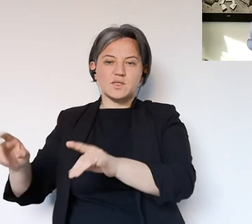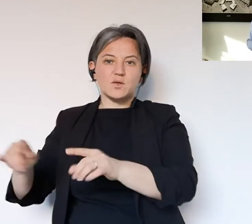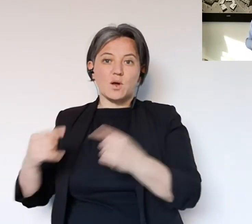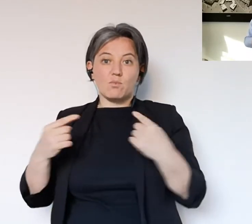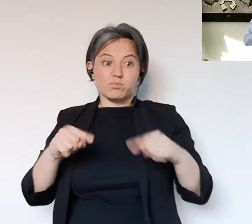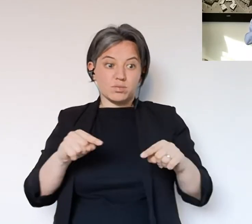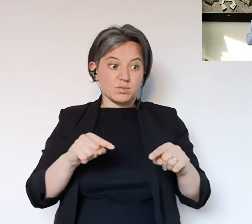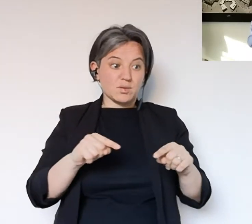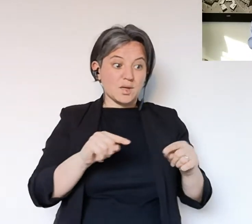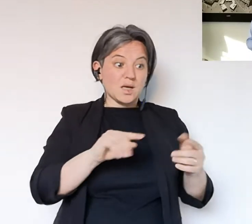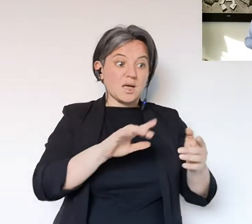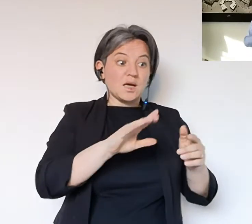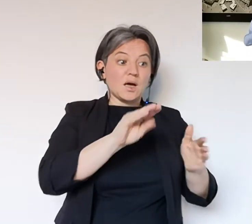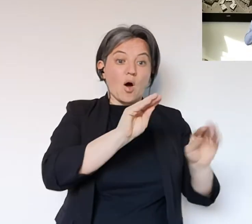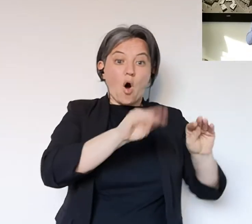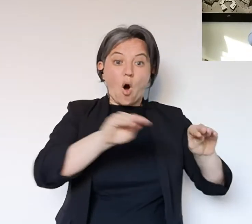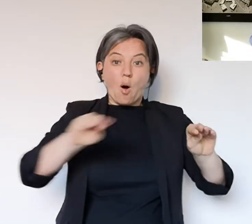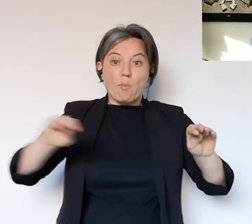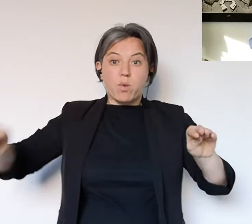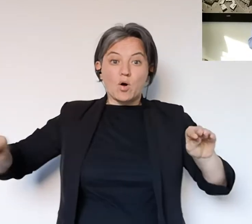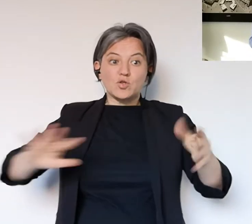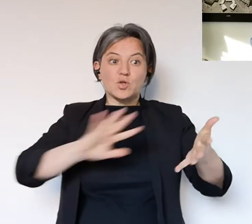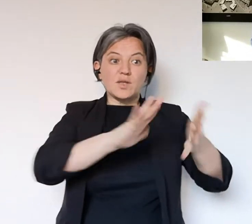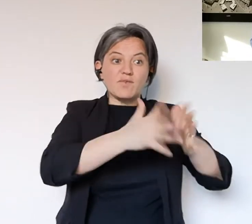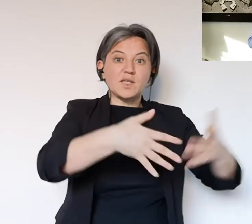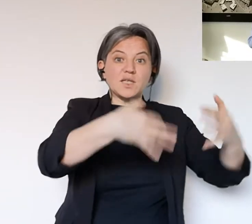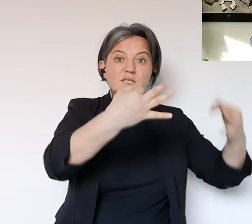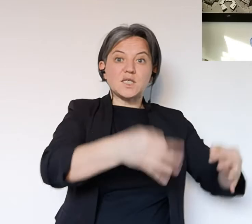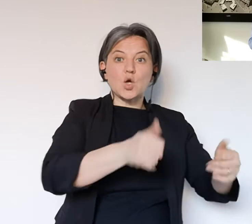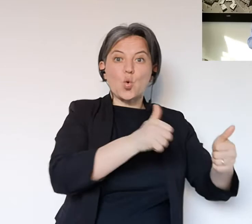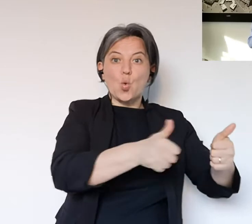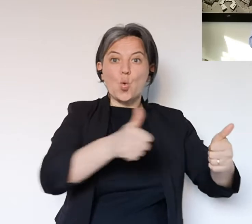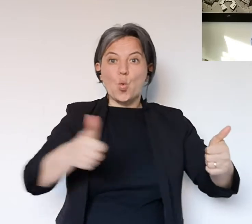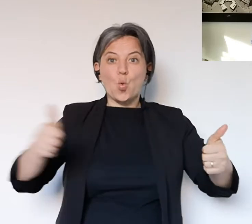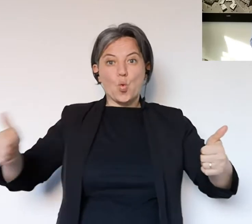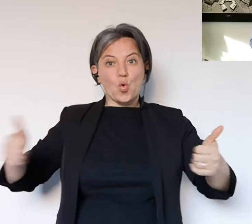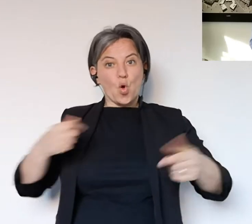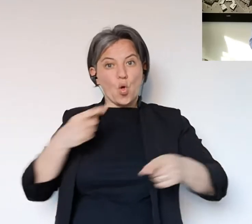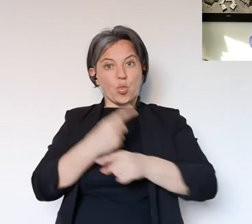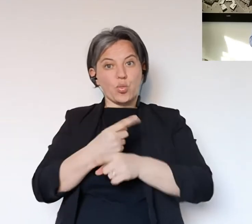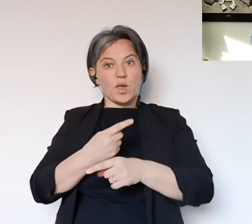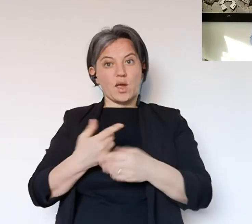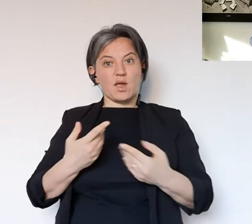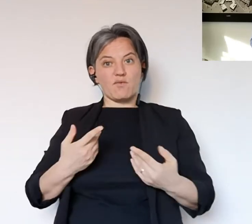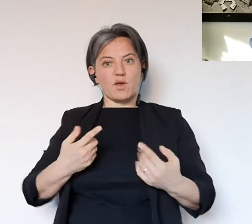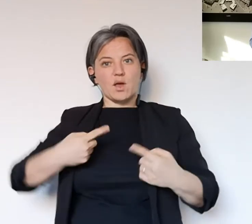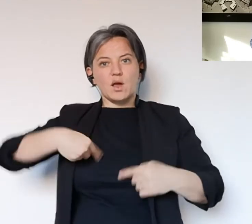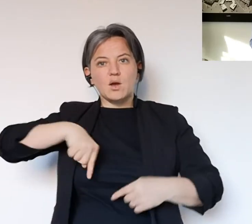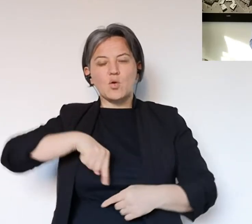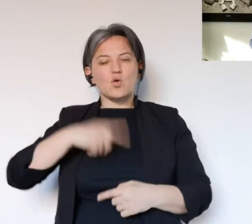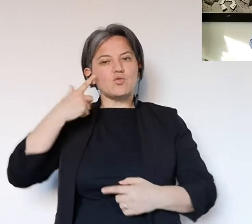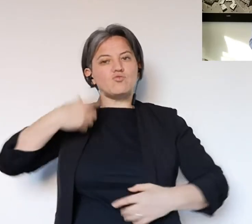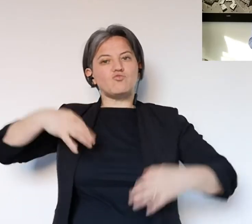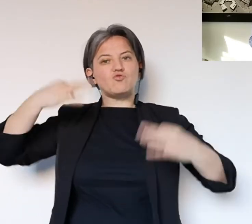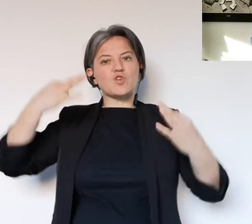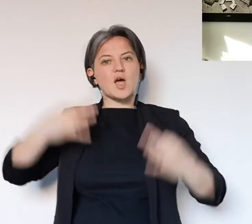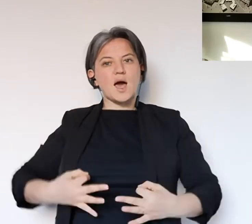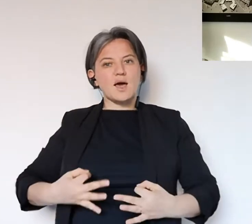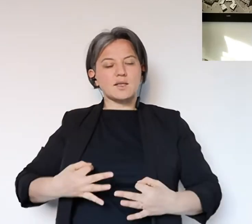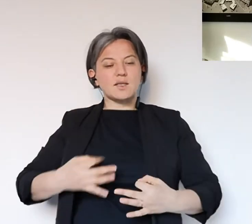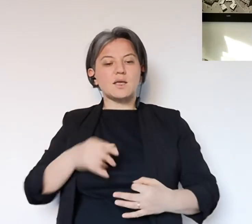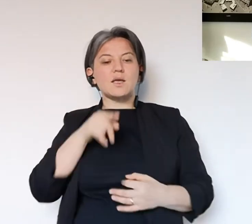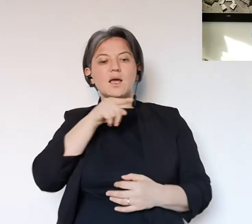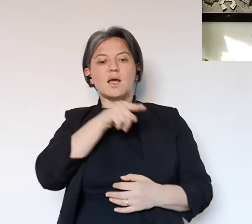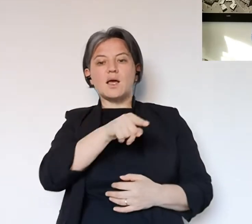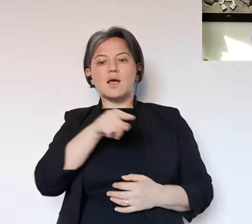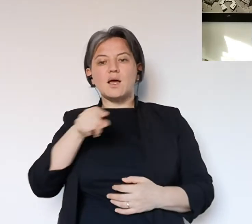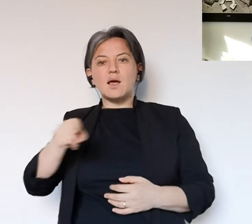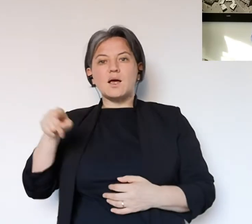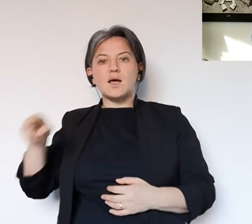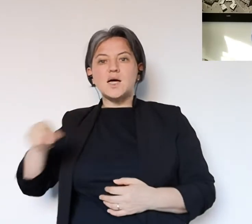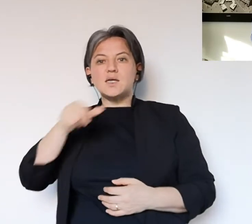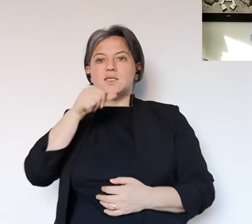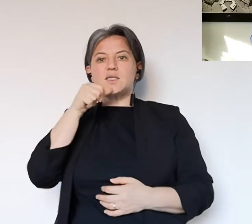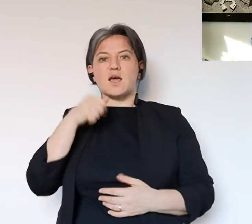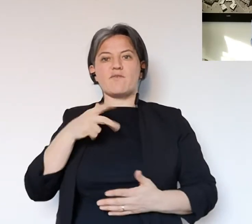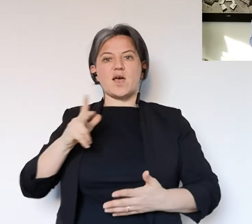non infezioni, assicurare strumenti che mettono in sicurezza quelle attività diventa fondamentale. Quindi noi siamo